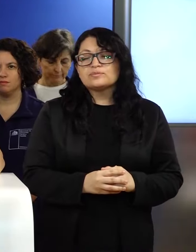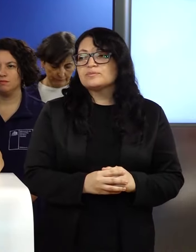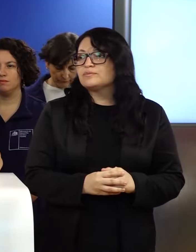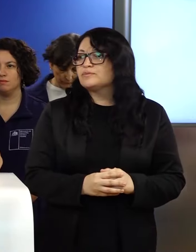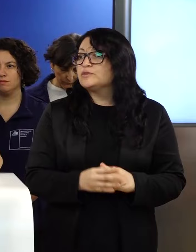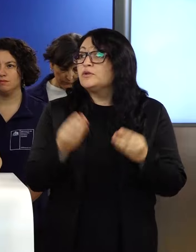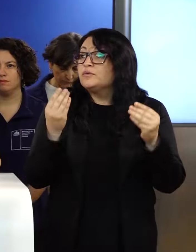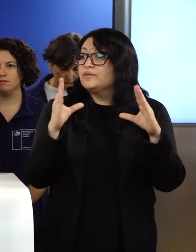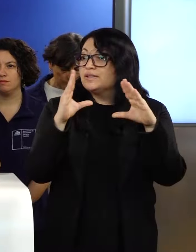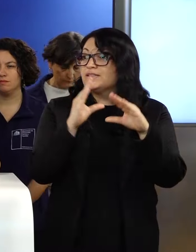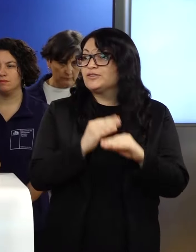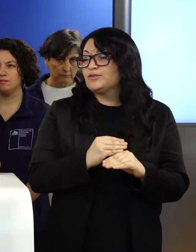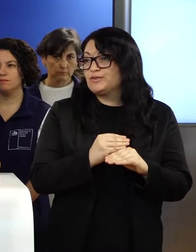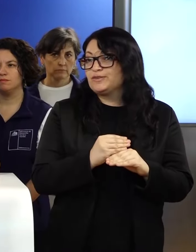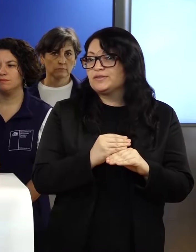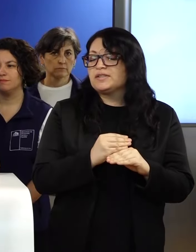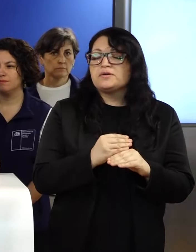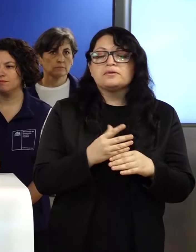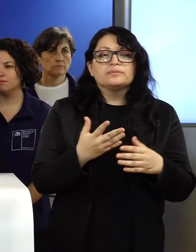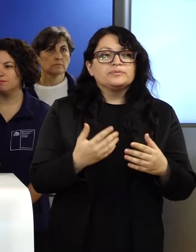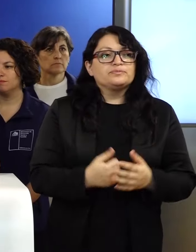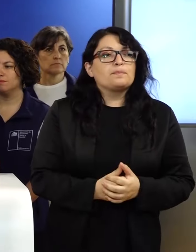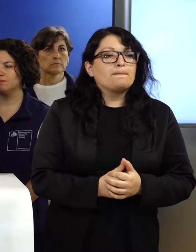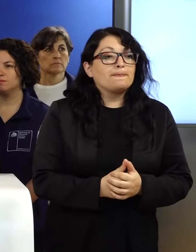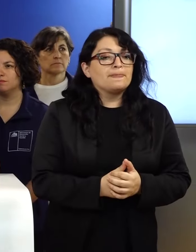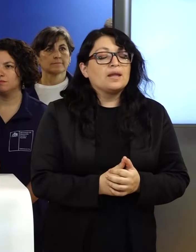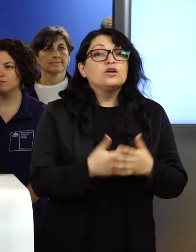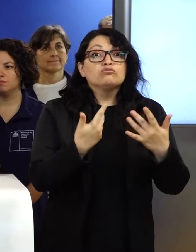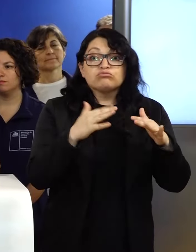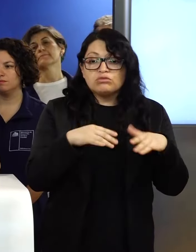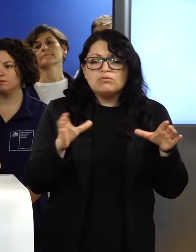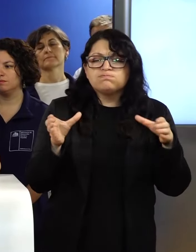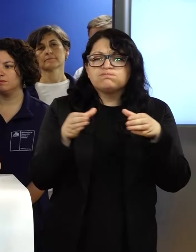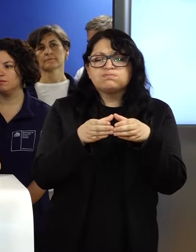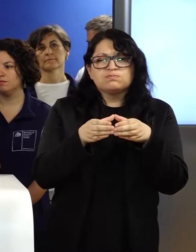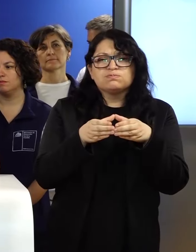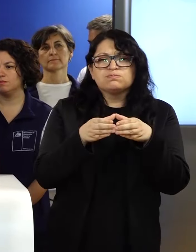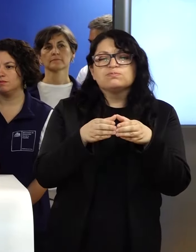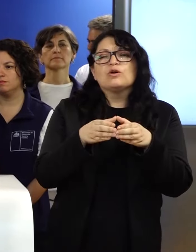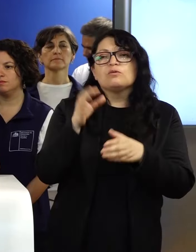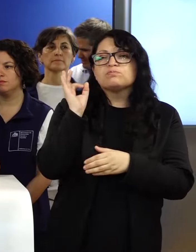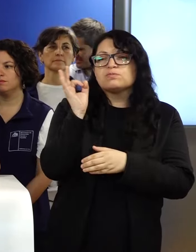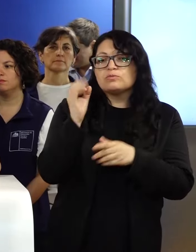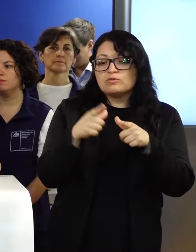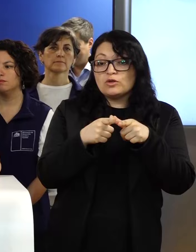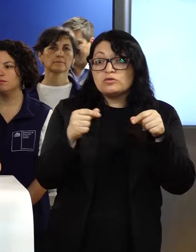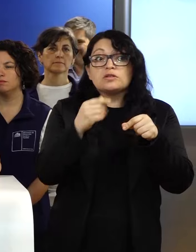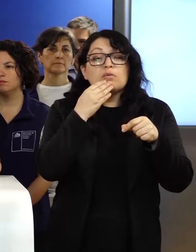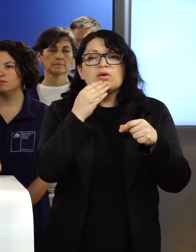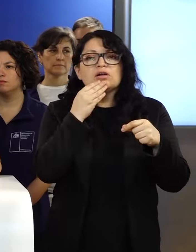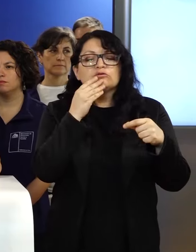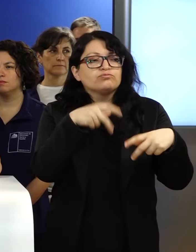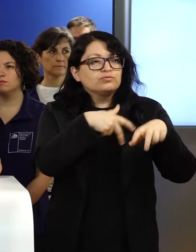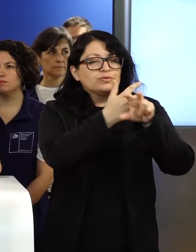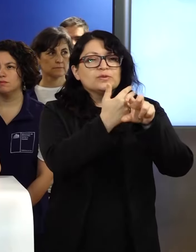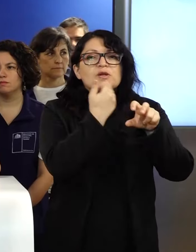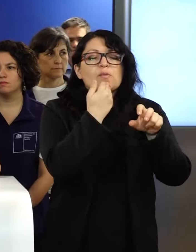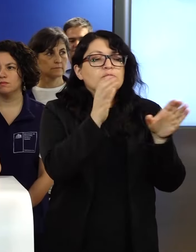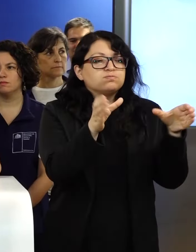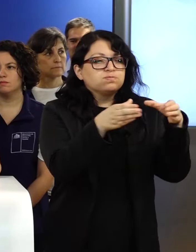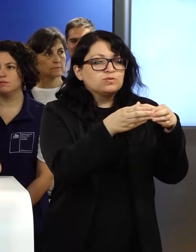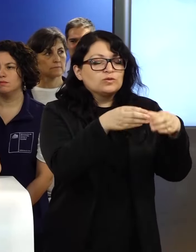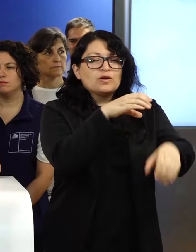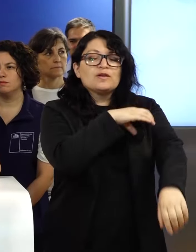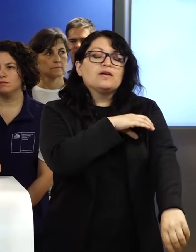Buenas noches. Bueno, hemos tenido un Cogrid nacional conectado con los Cogrid regionales de Valparaíso,